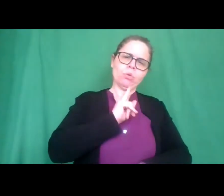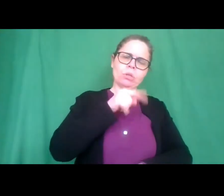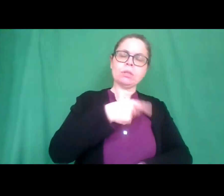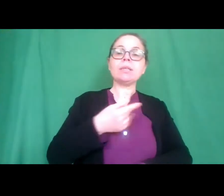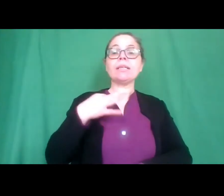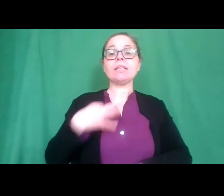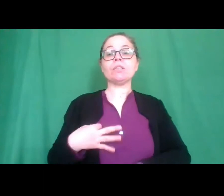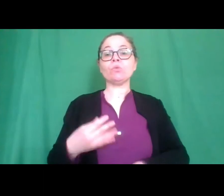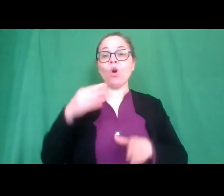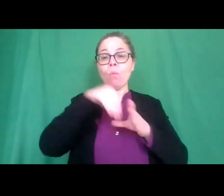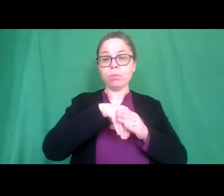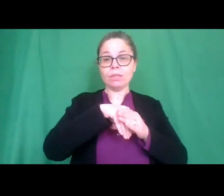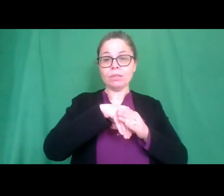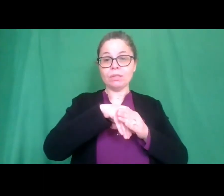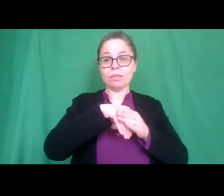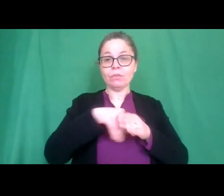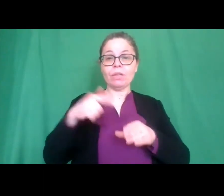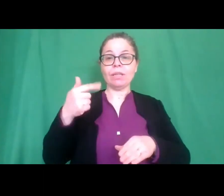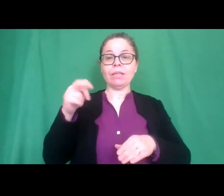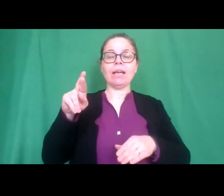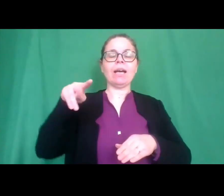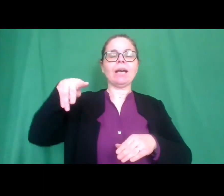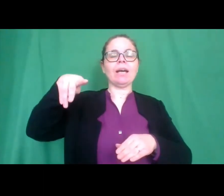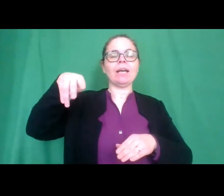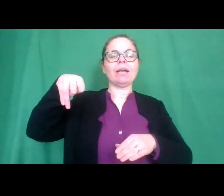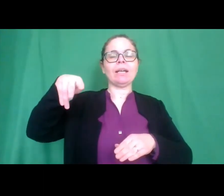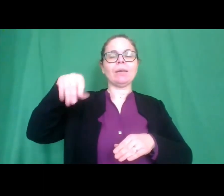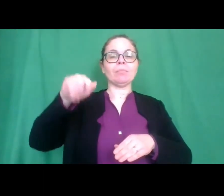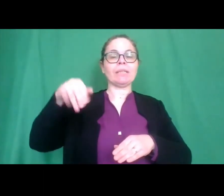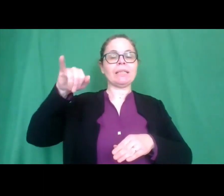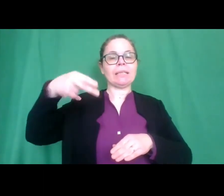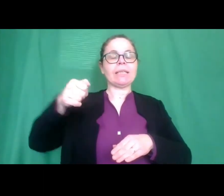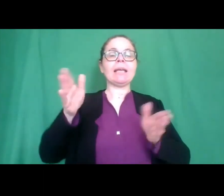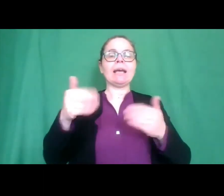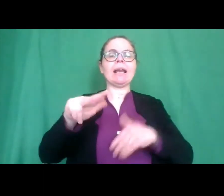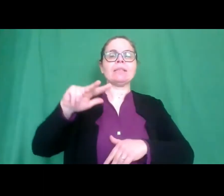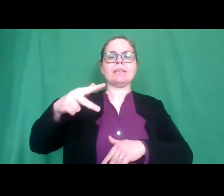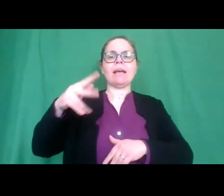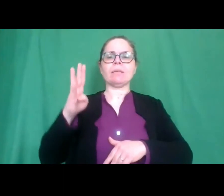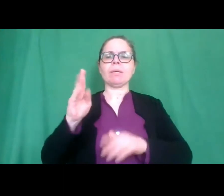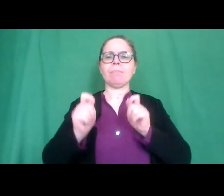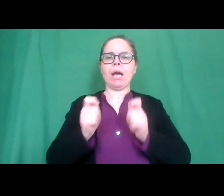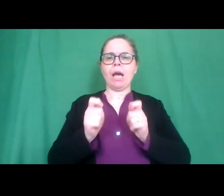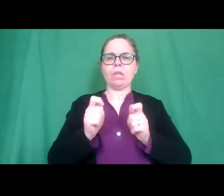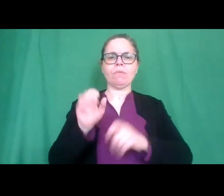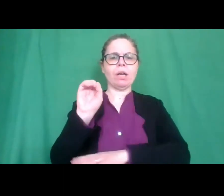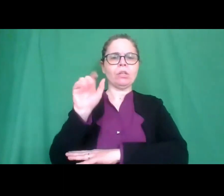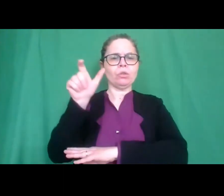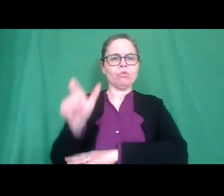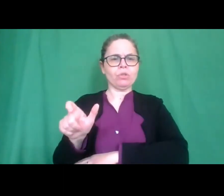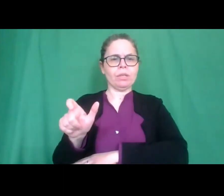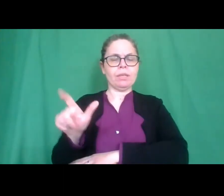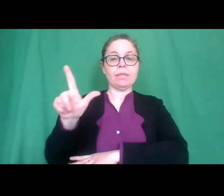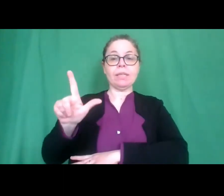comprensivo statale Tartini di Padova la classe terza B con la docente Lembo